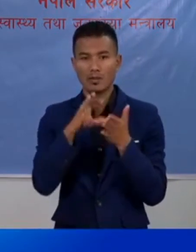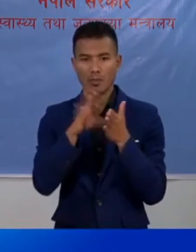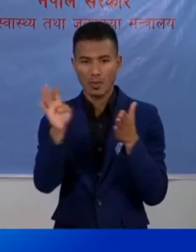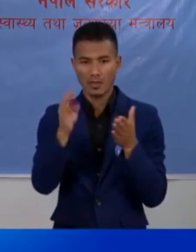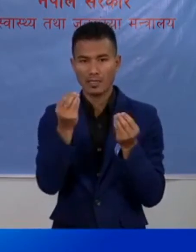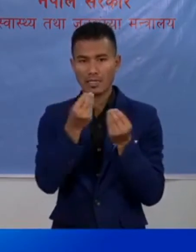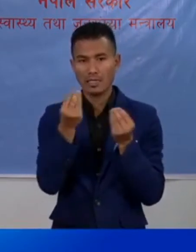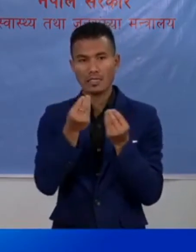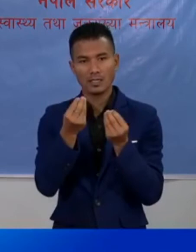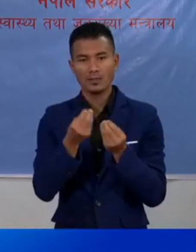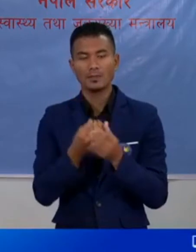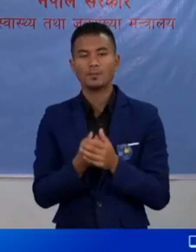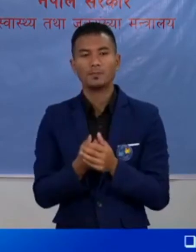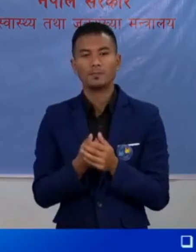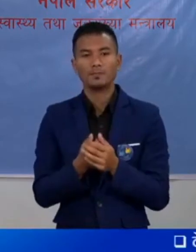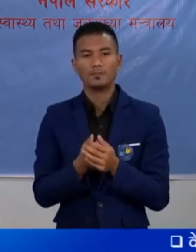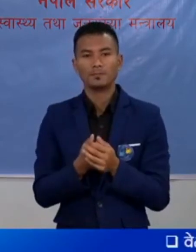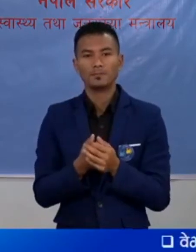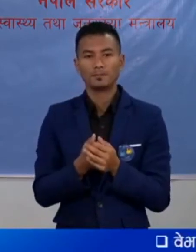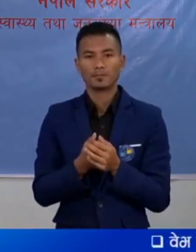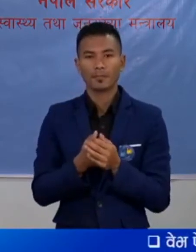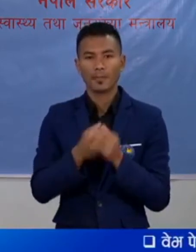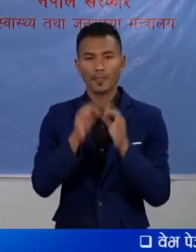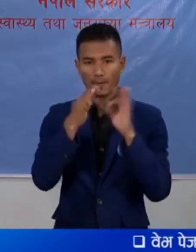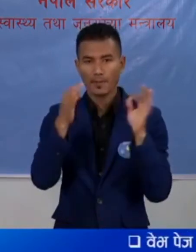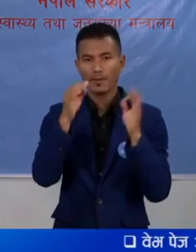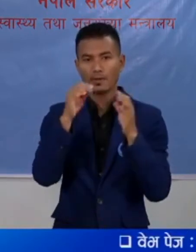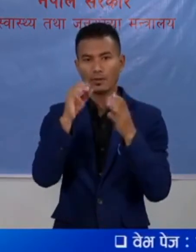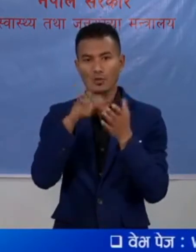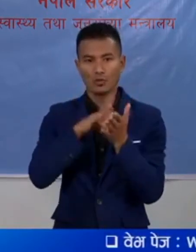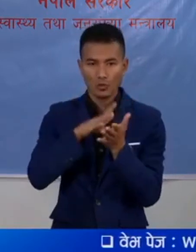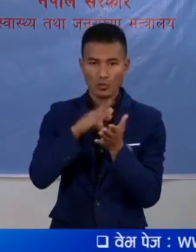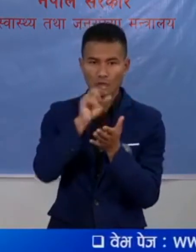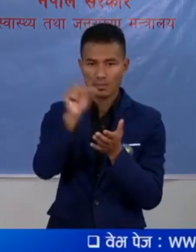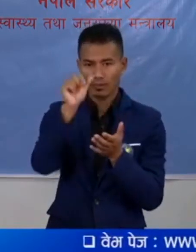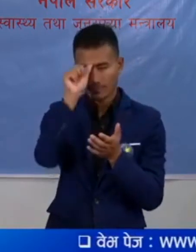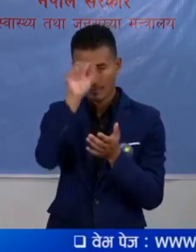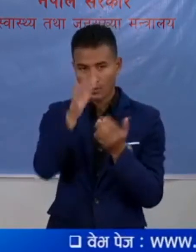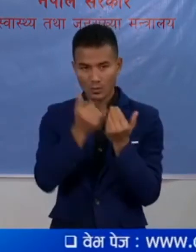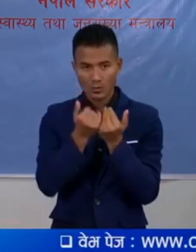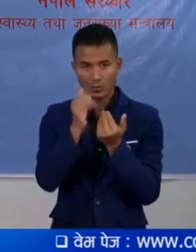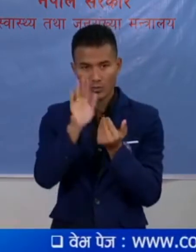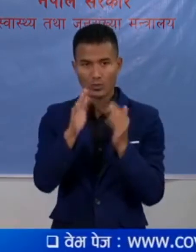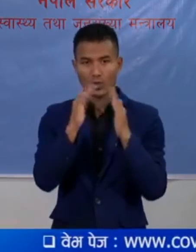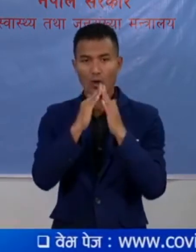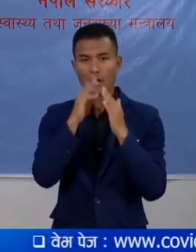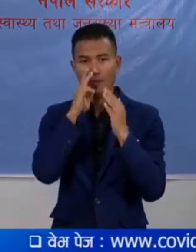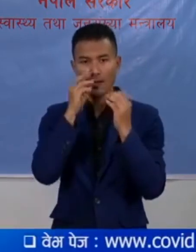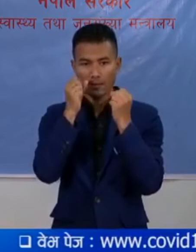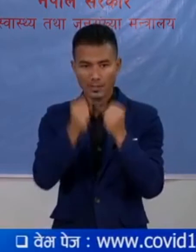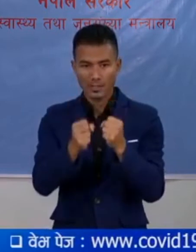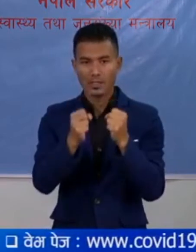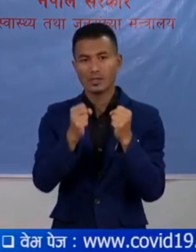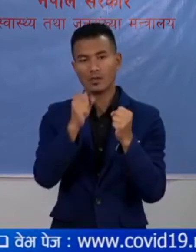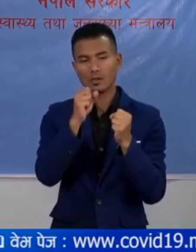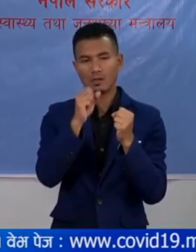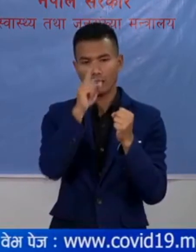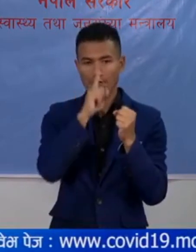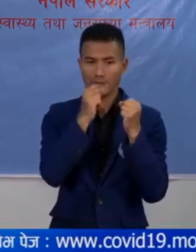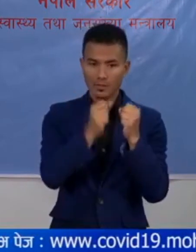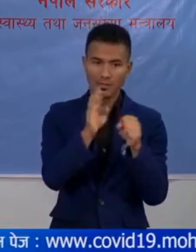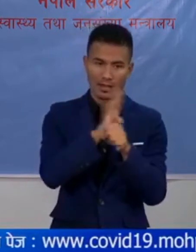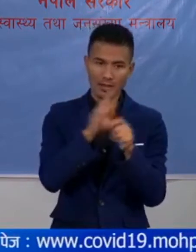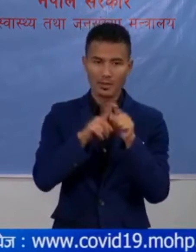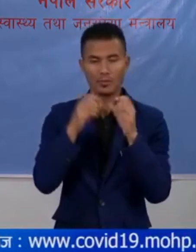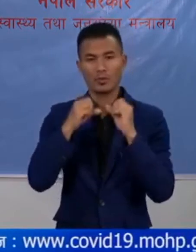बाठा केही बिभिन्दे यो घरू को विशे भनना जान्चु जो घर मा पसे रण लोगडाउन को अवस्तामा होम करेंटान को अवस्तामा